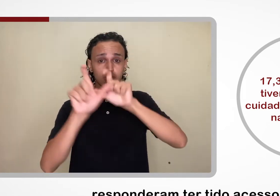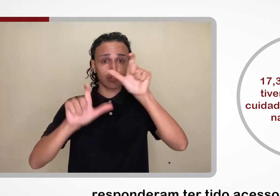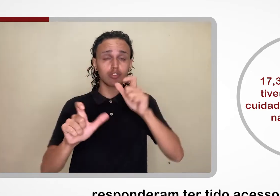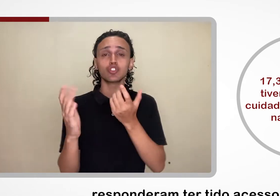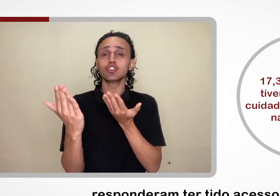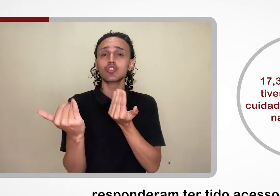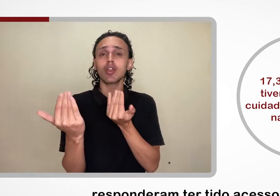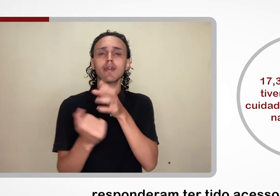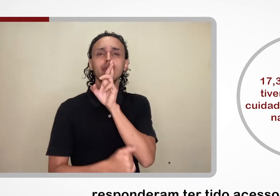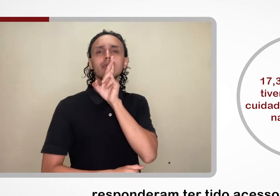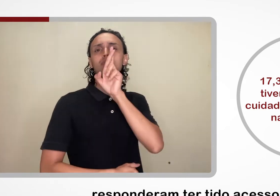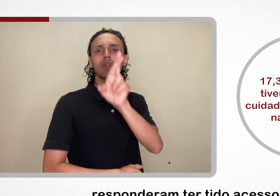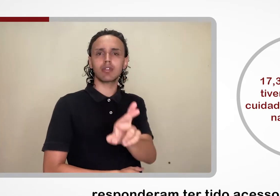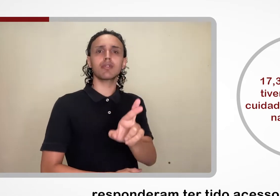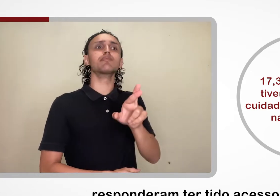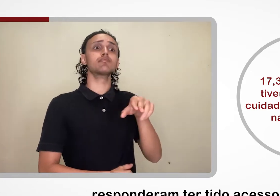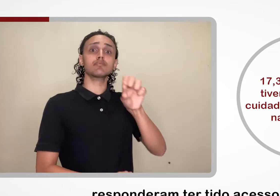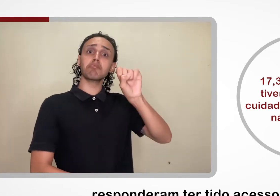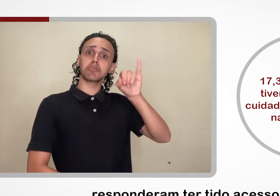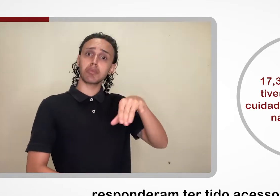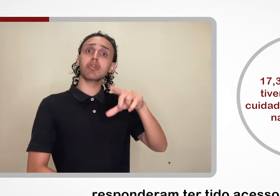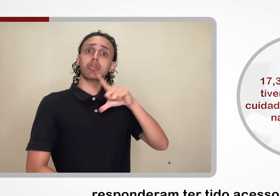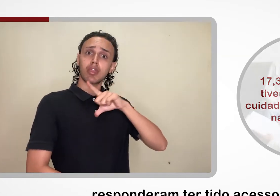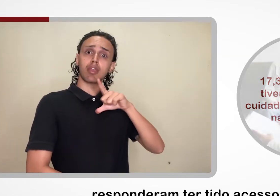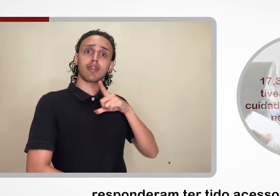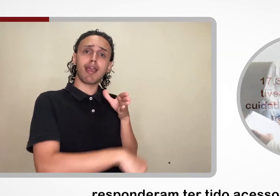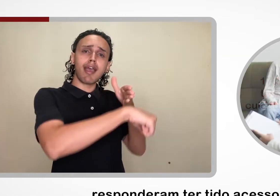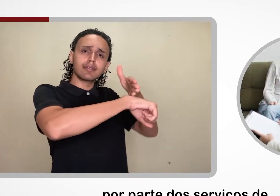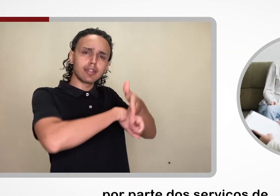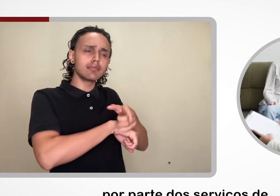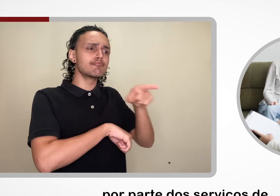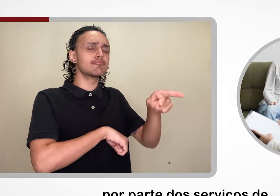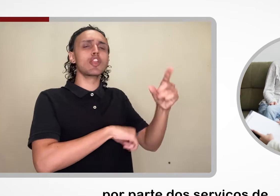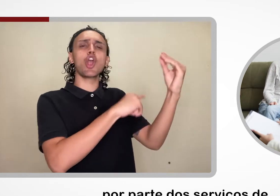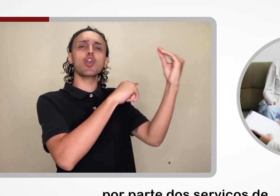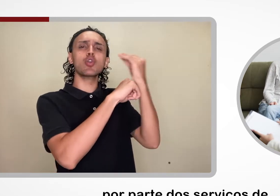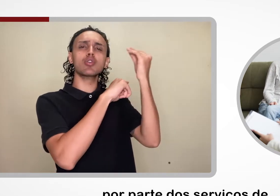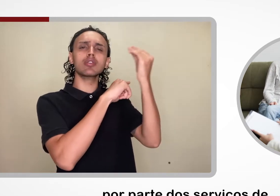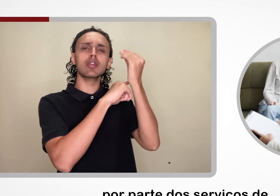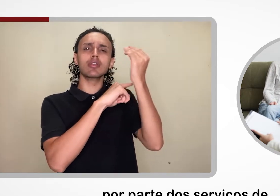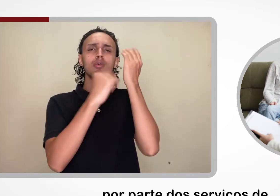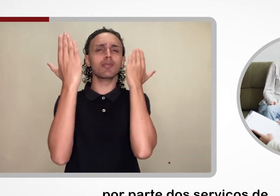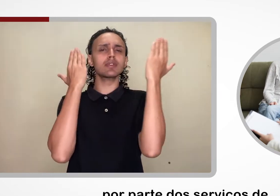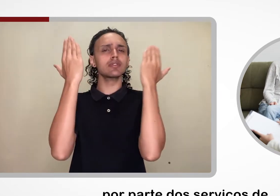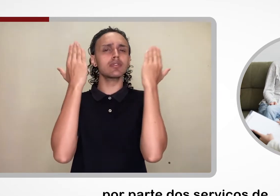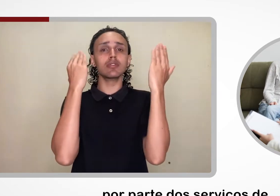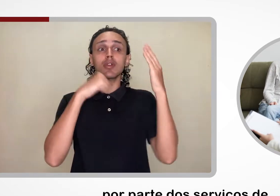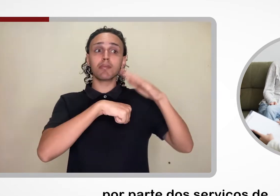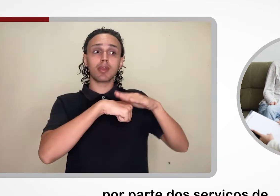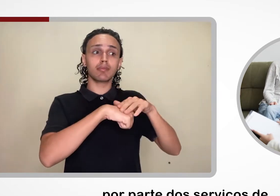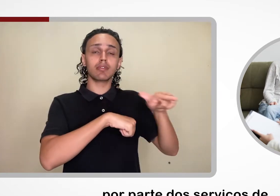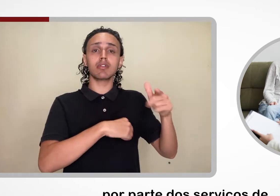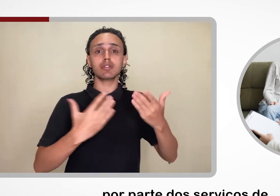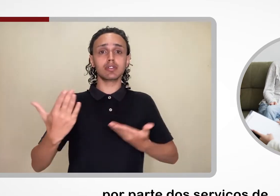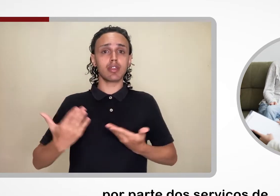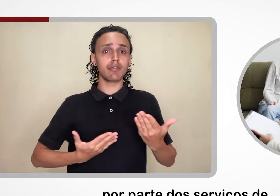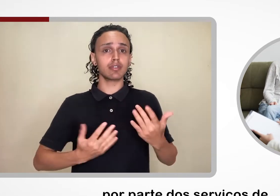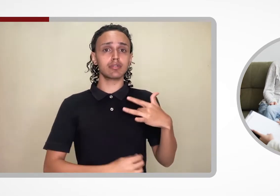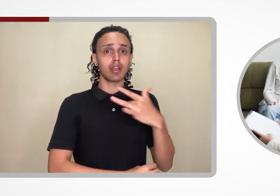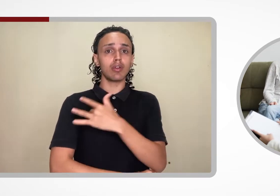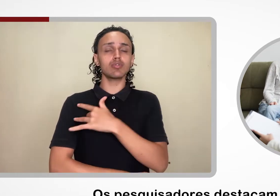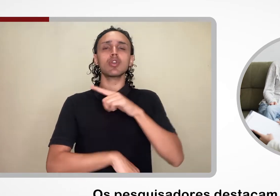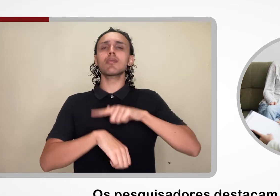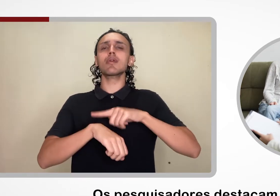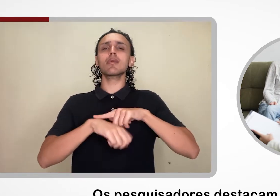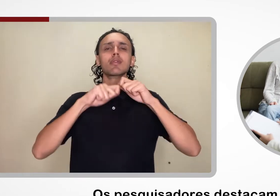acesso a algum cuidado psicológico por parte dos serviços de saúde durante a pandemia.